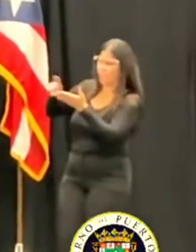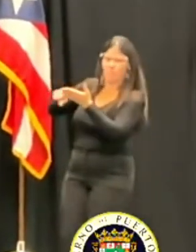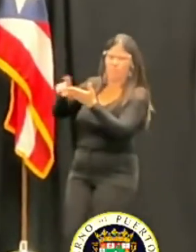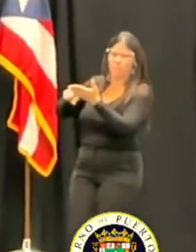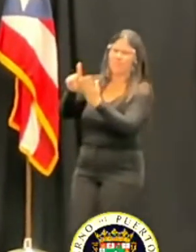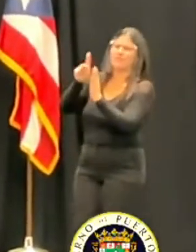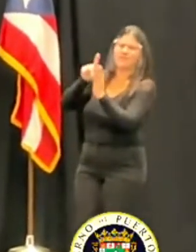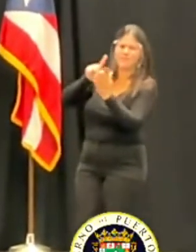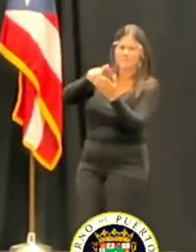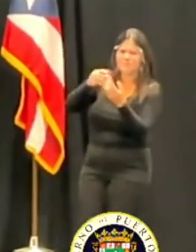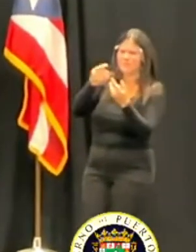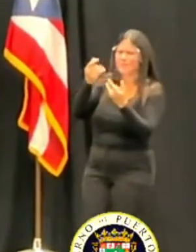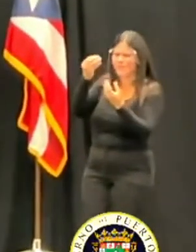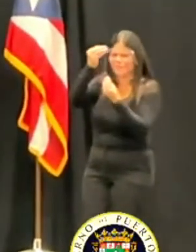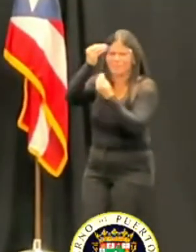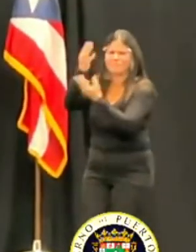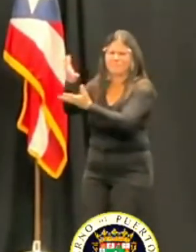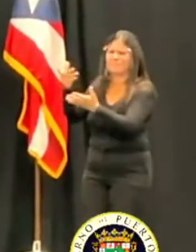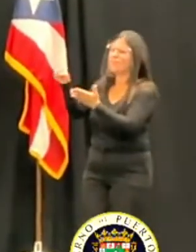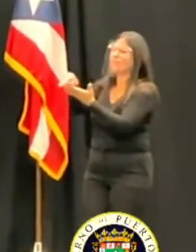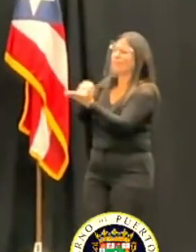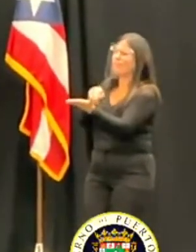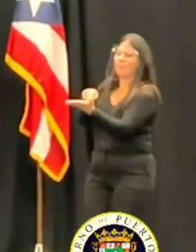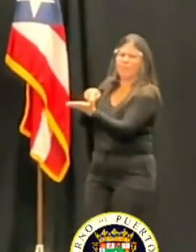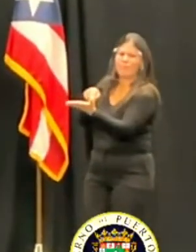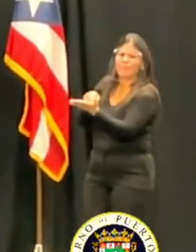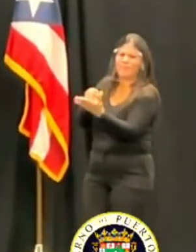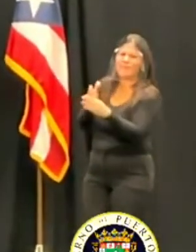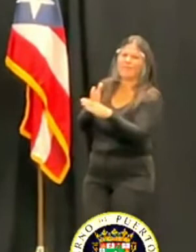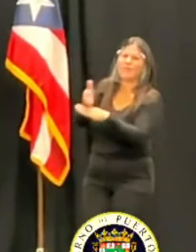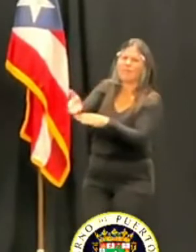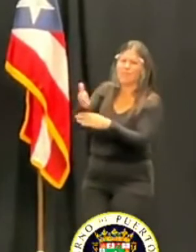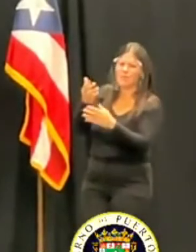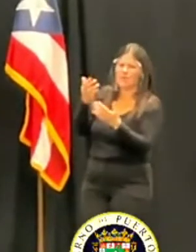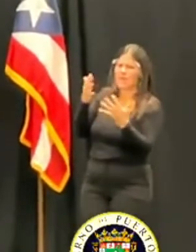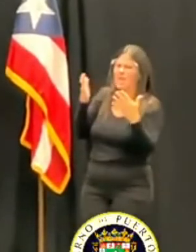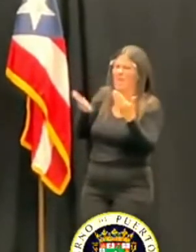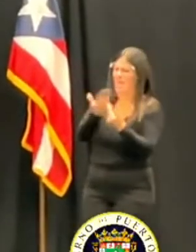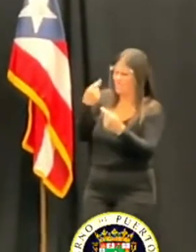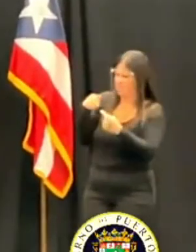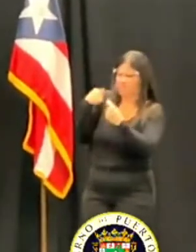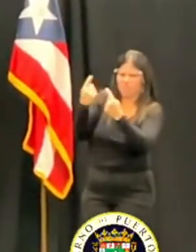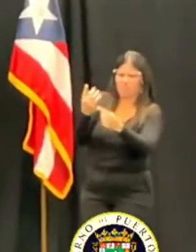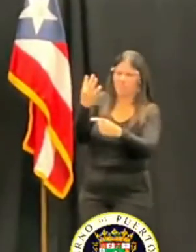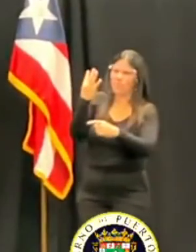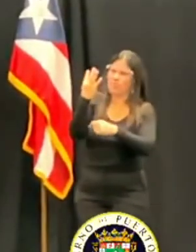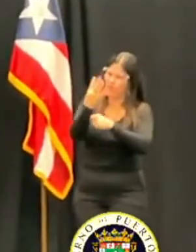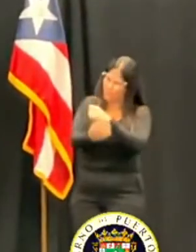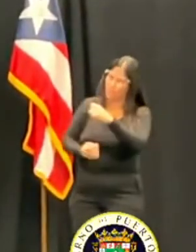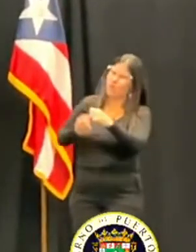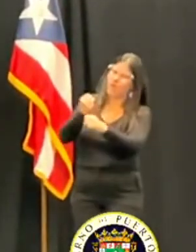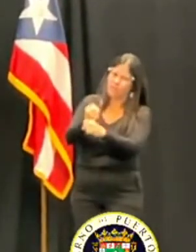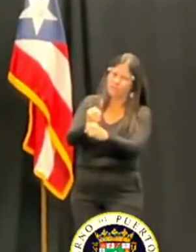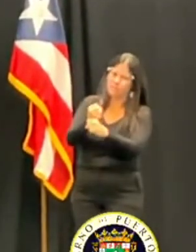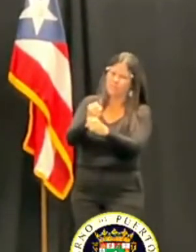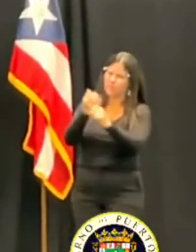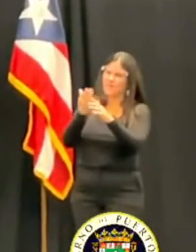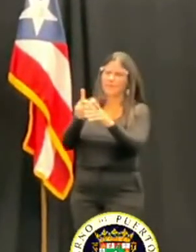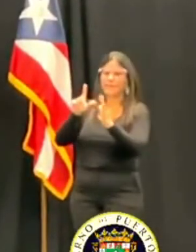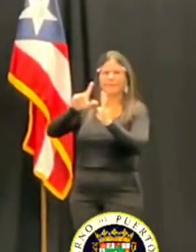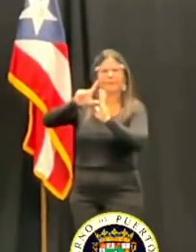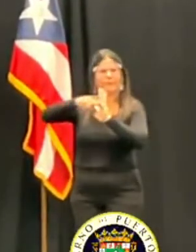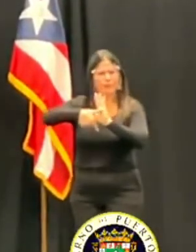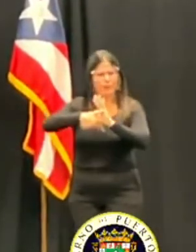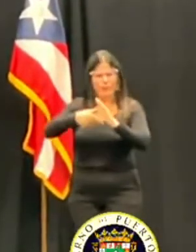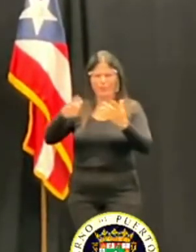salen a veces después de casi cuatro años, que a veces ya ni el alcalde está cuando salen estos señalamientos. A veces,